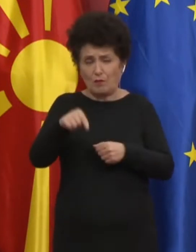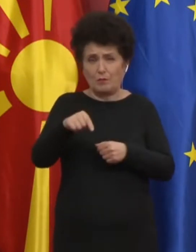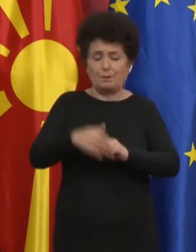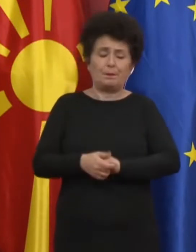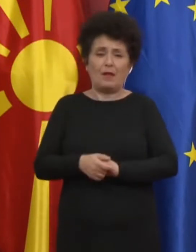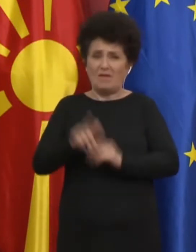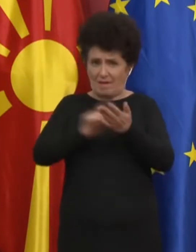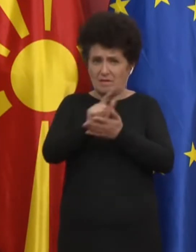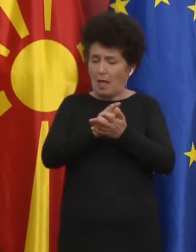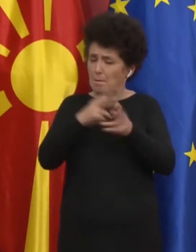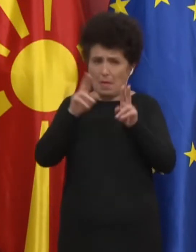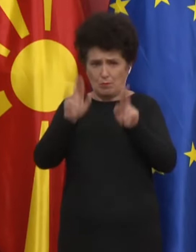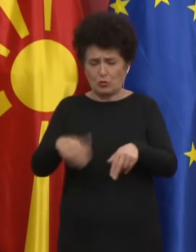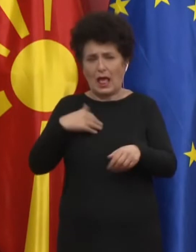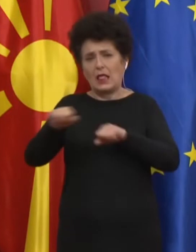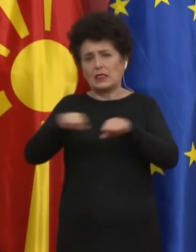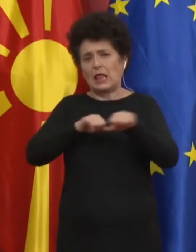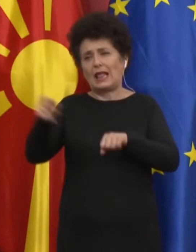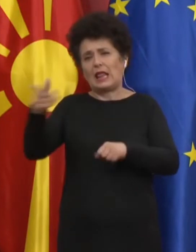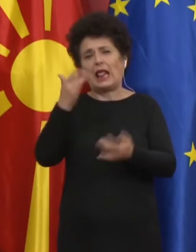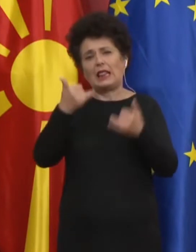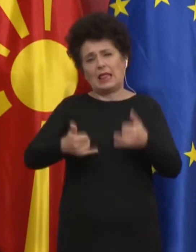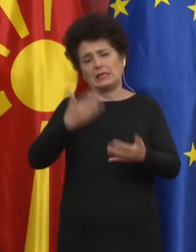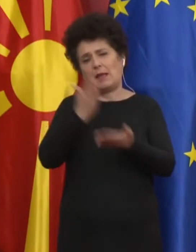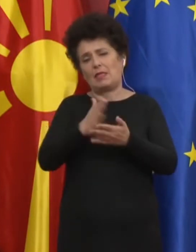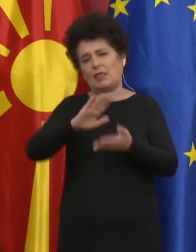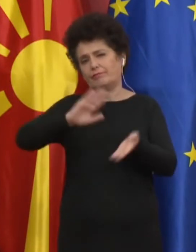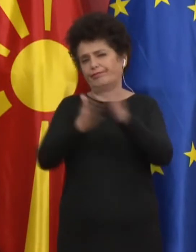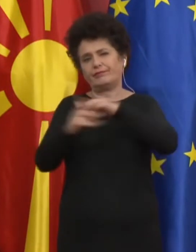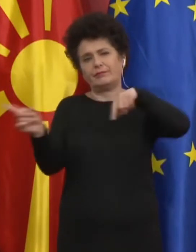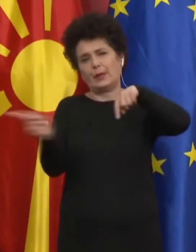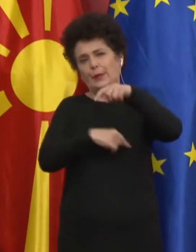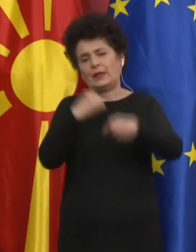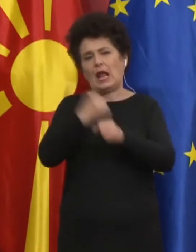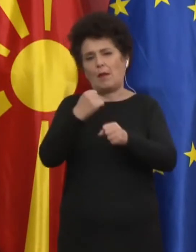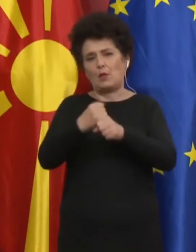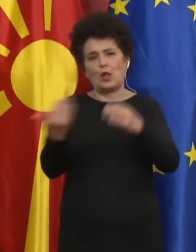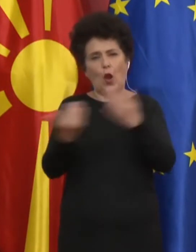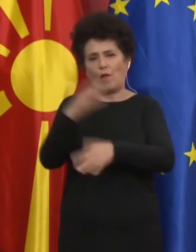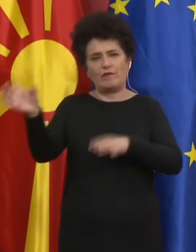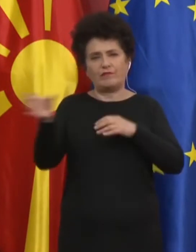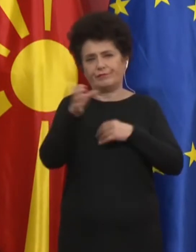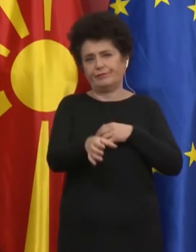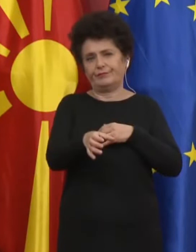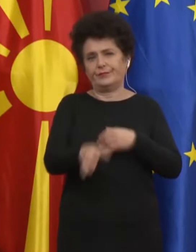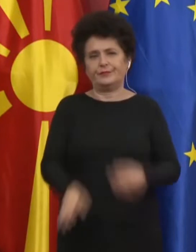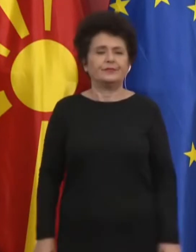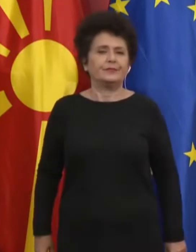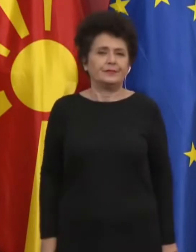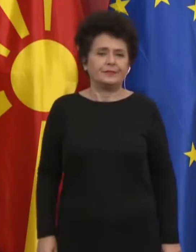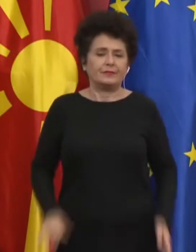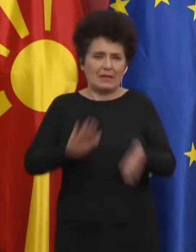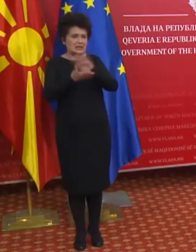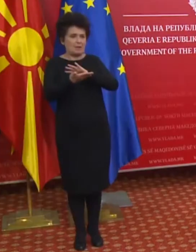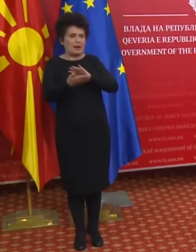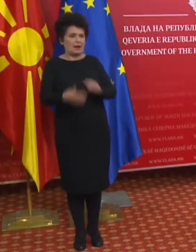pas rekomandimeve të epidemiologve dhe vlerësoj se një deklarate këtilë. Nuk i ka hije një mjeku e posa shërisht një njeriu që u dhe